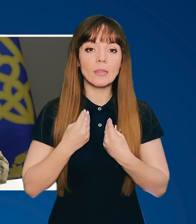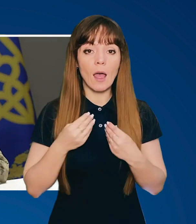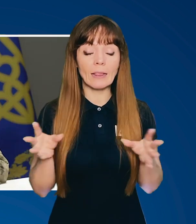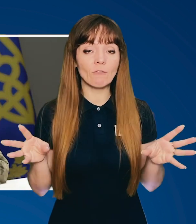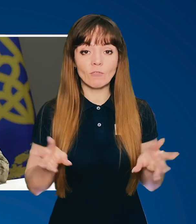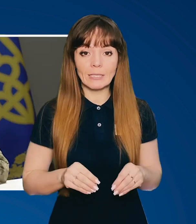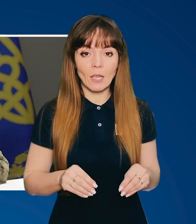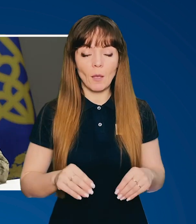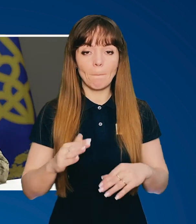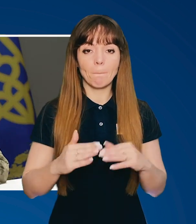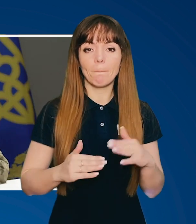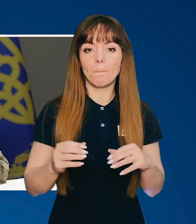все,